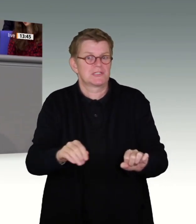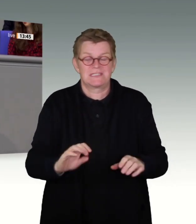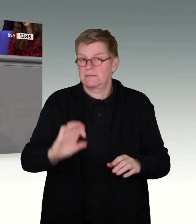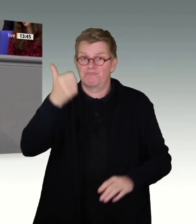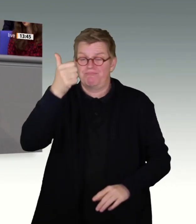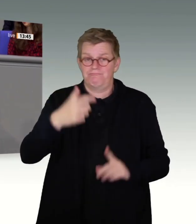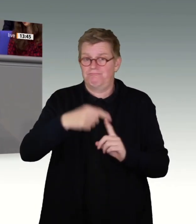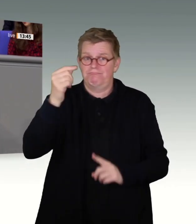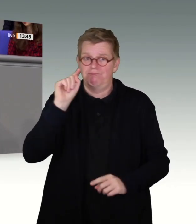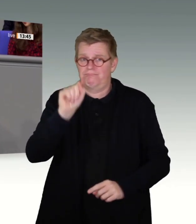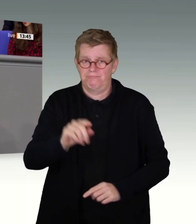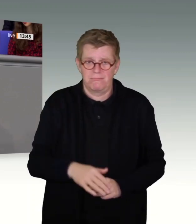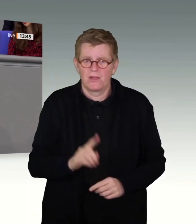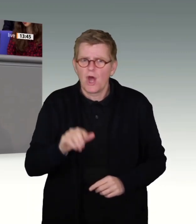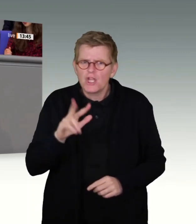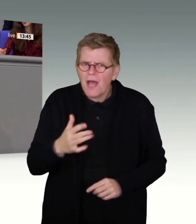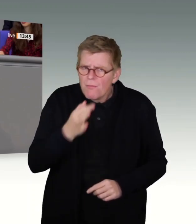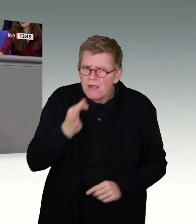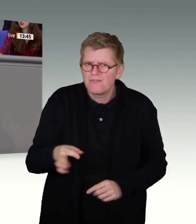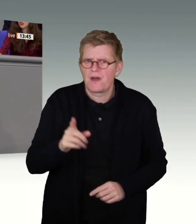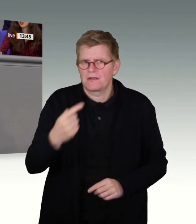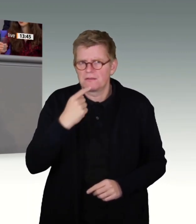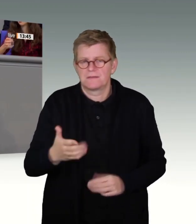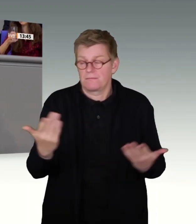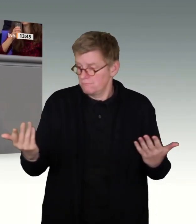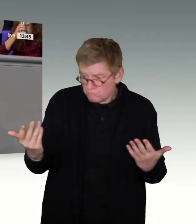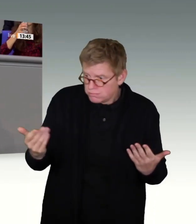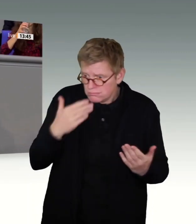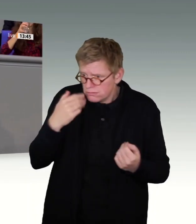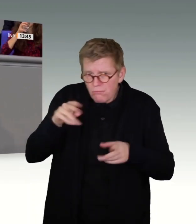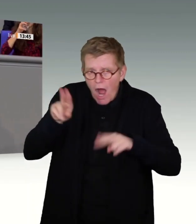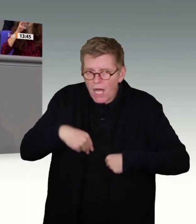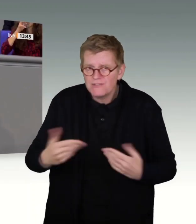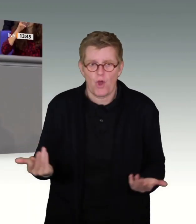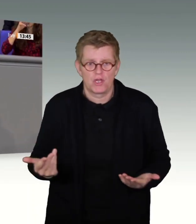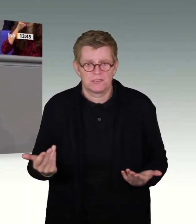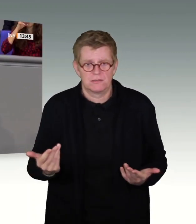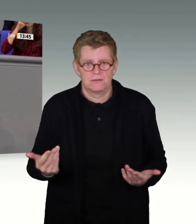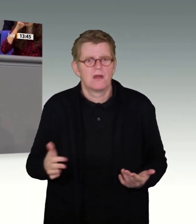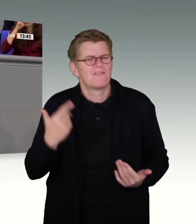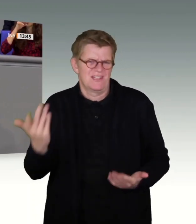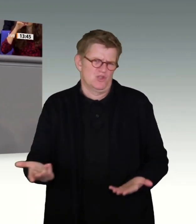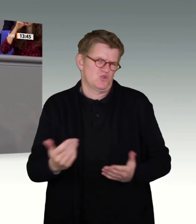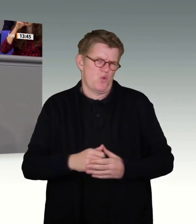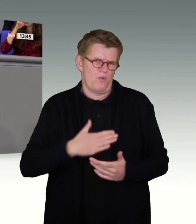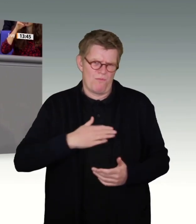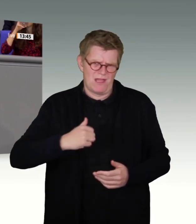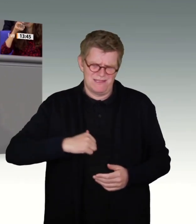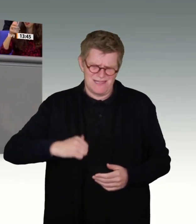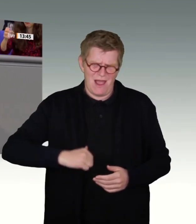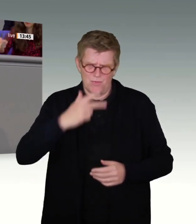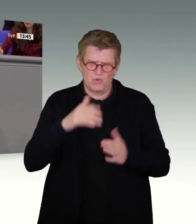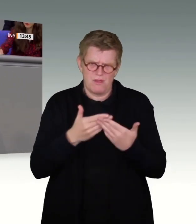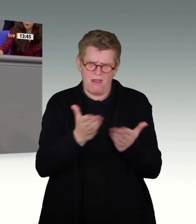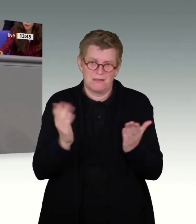dreimal gefragt, wie Ihre Position ist. Darauf konnte oder wollte sie uns keine Antwort sagen. Mit Verlaub, meine Damen und Herren, das ist auch ein